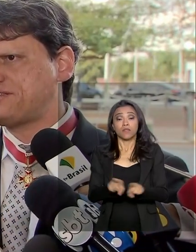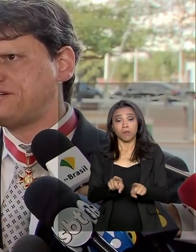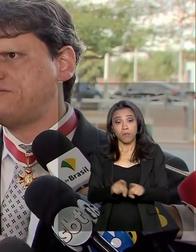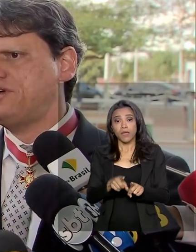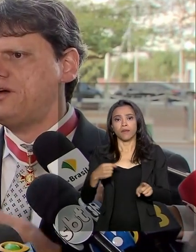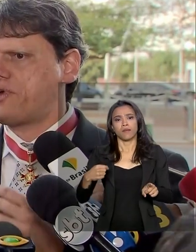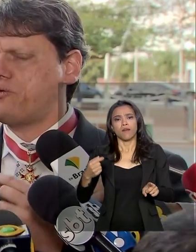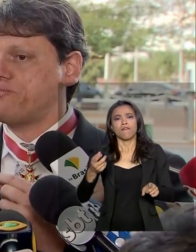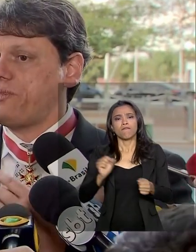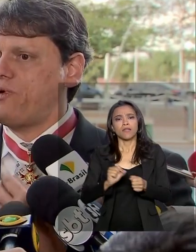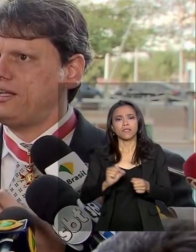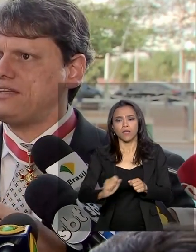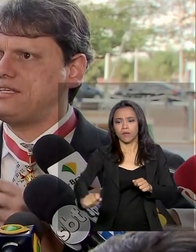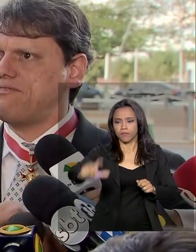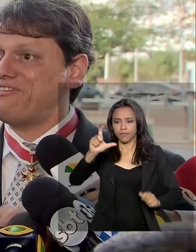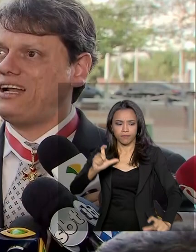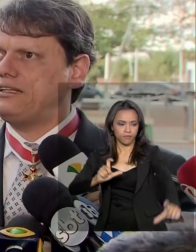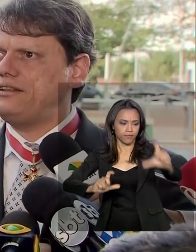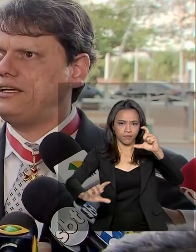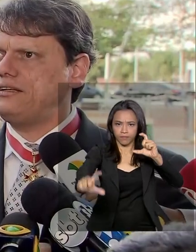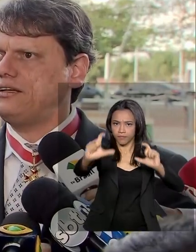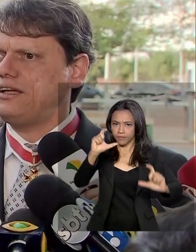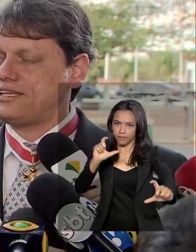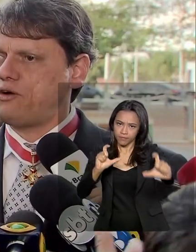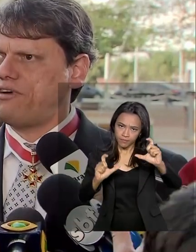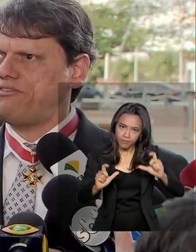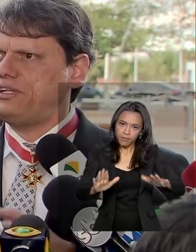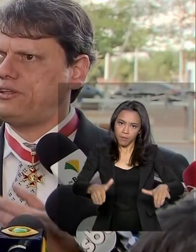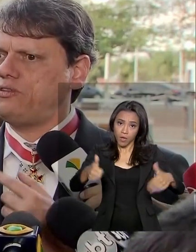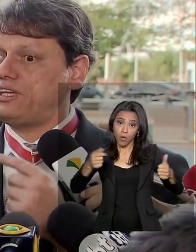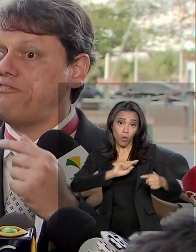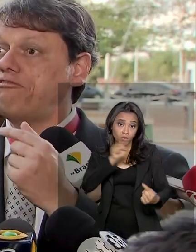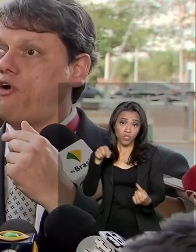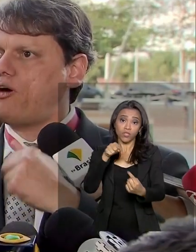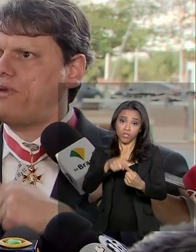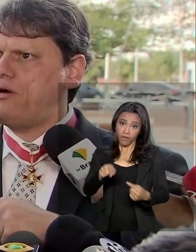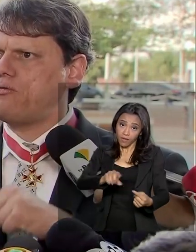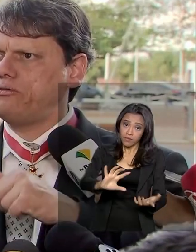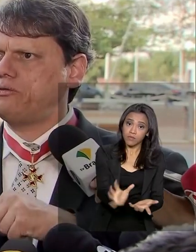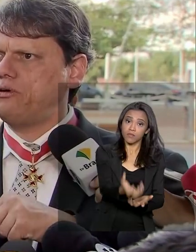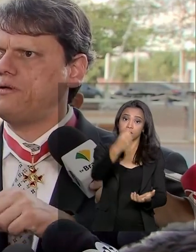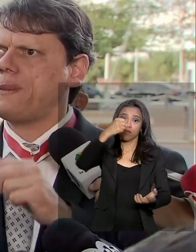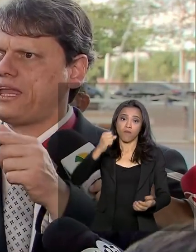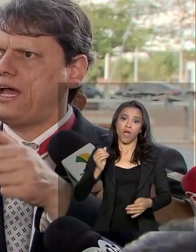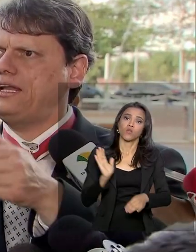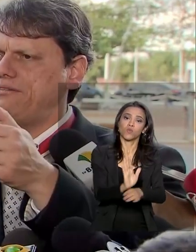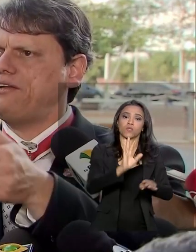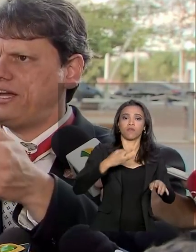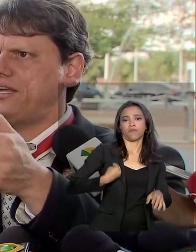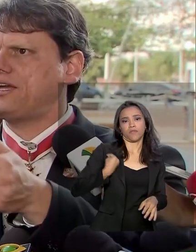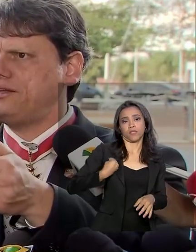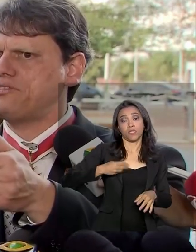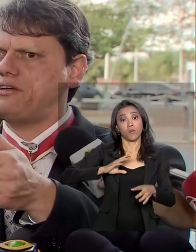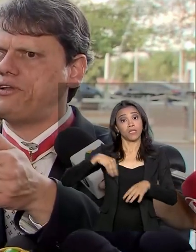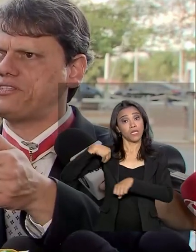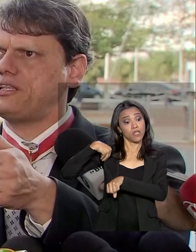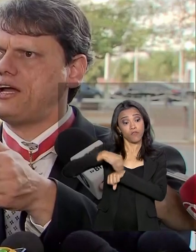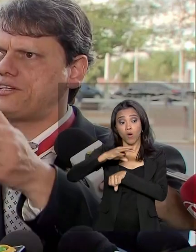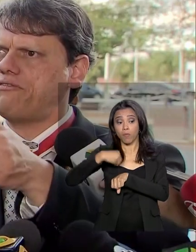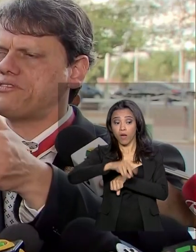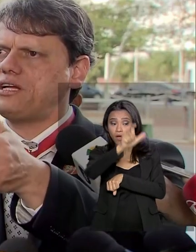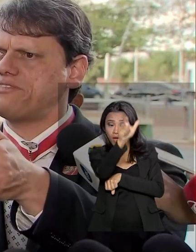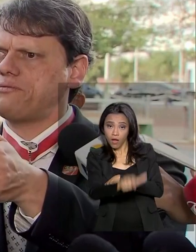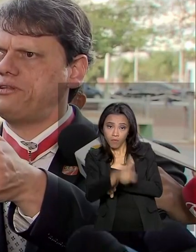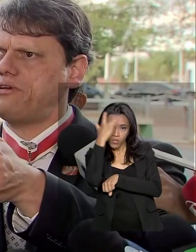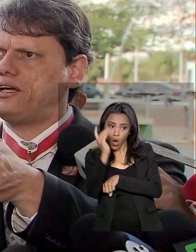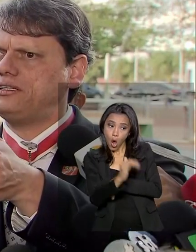sinalização, para que o radar sirva à finalidade dele, que é salvar a vida. Então, tem que informar ao condutor que ali ele vai ter que reduzir a velocidade,